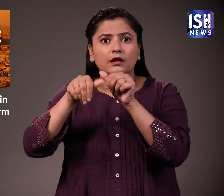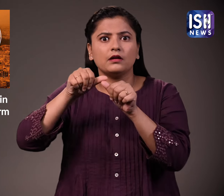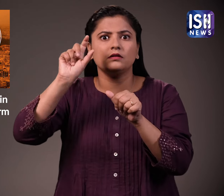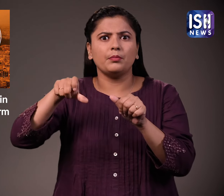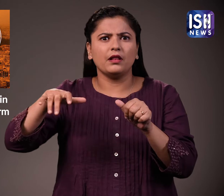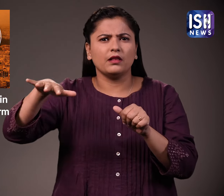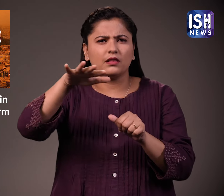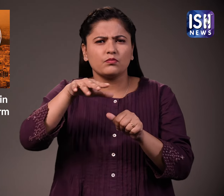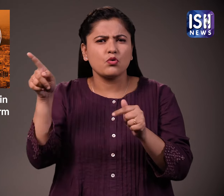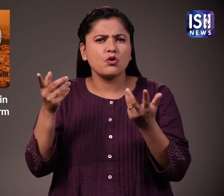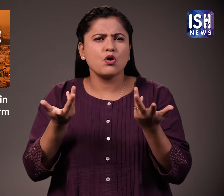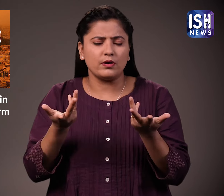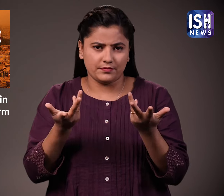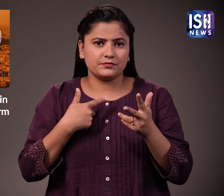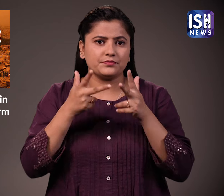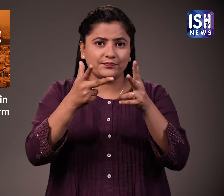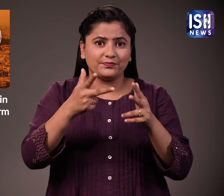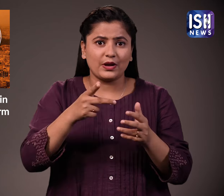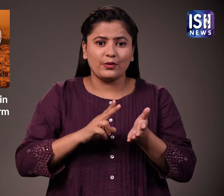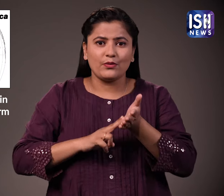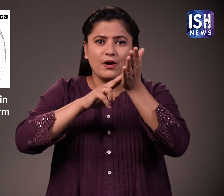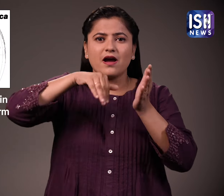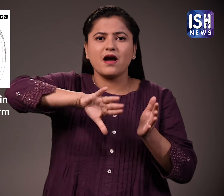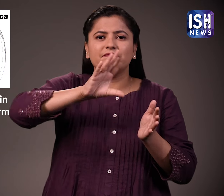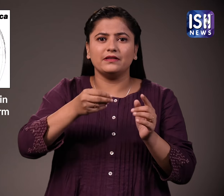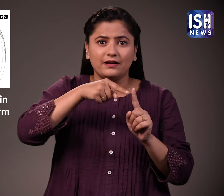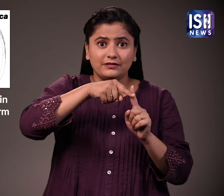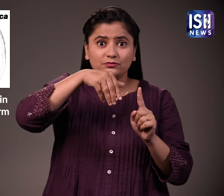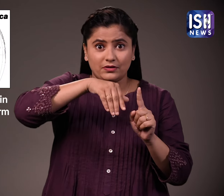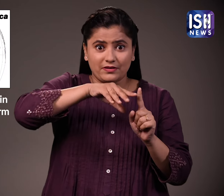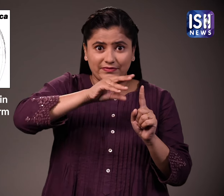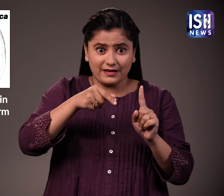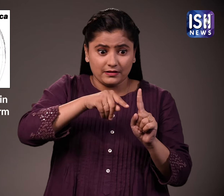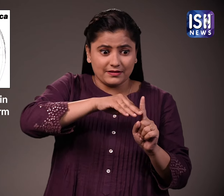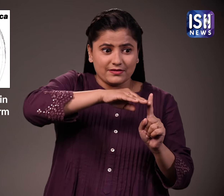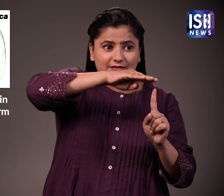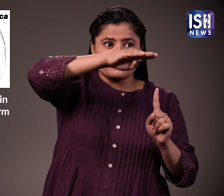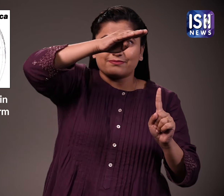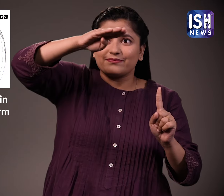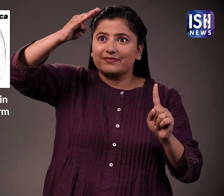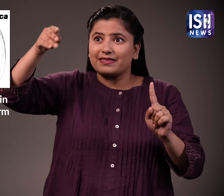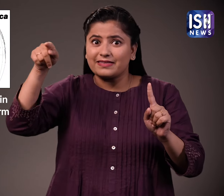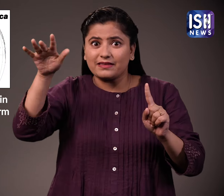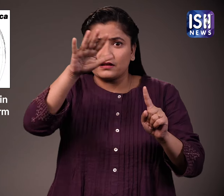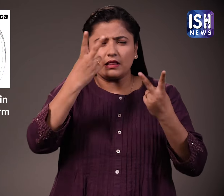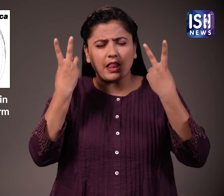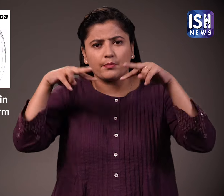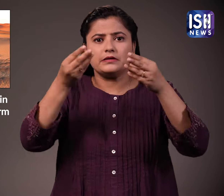राज़दानी एथेंस की प्राकुरतिक तस्वीर है मैं आपको अतती हूँ कि नारंगी रंग कैसे हो गए अपने रेत की टीलों के लिए